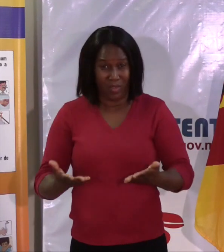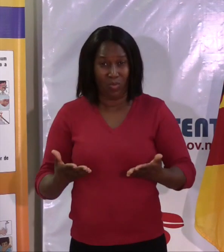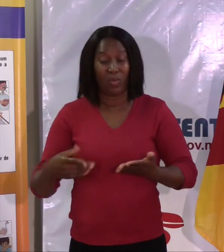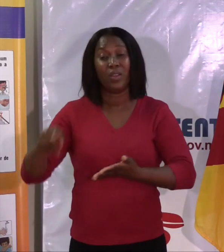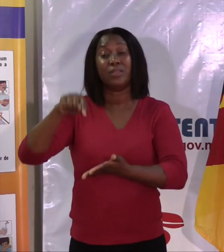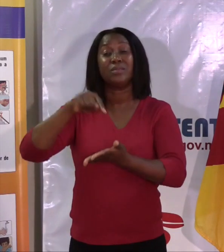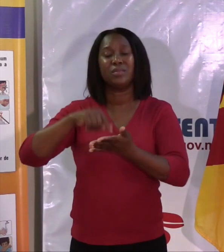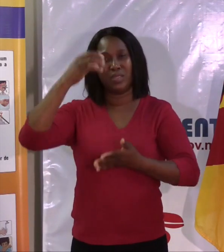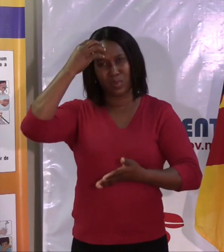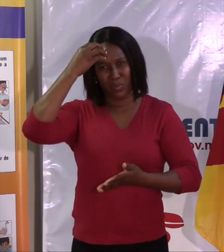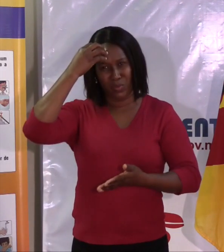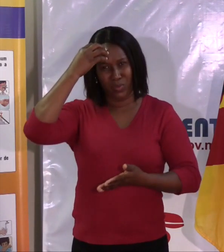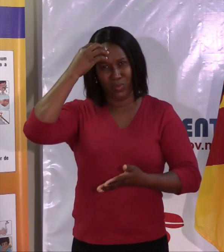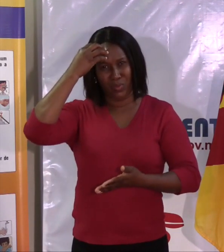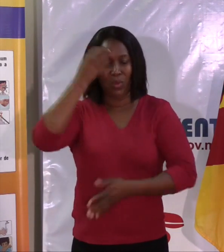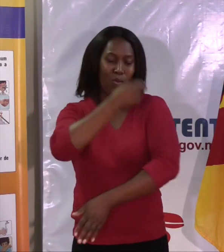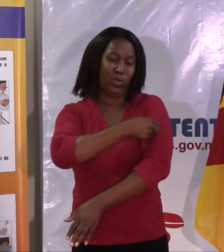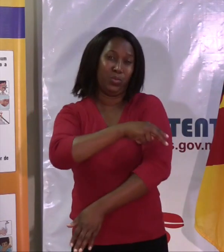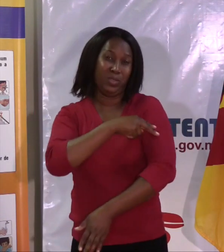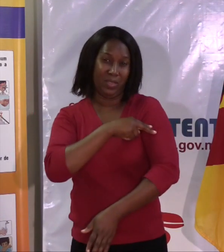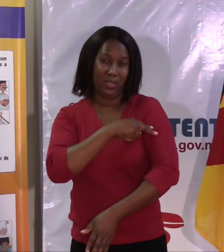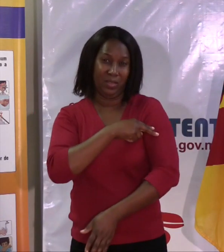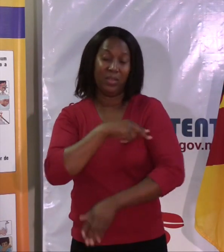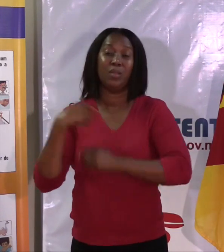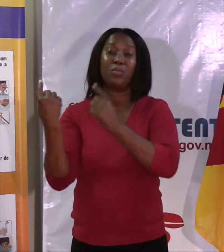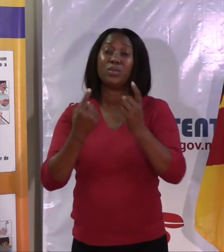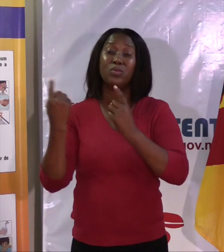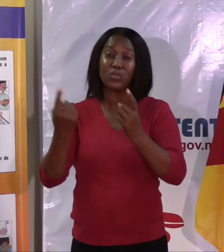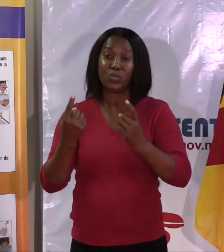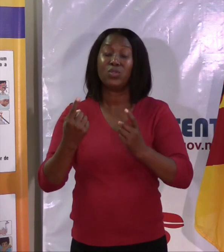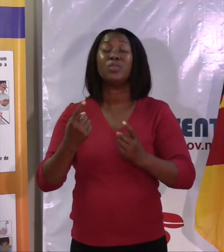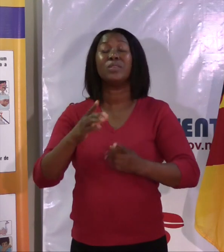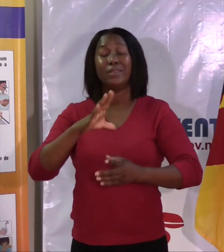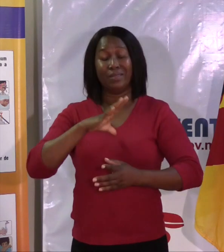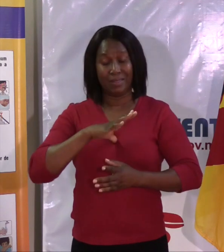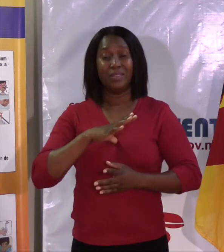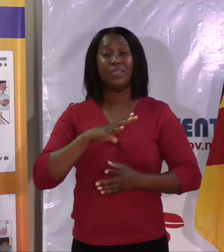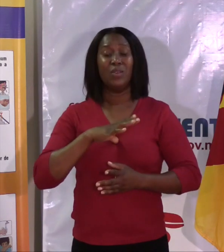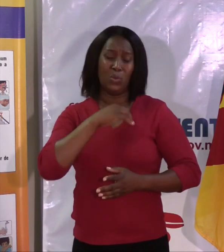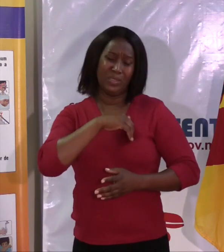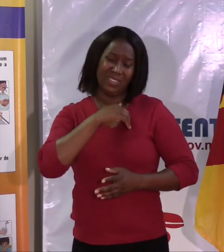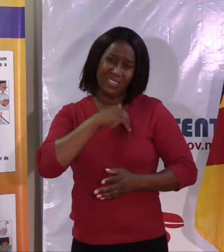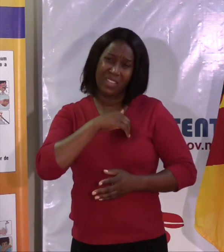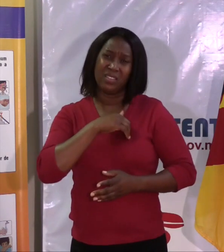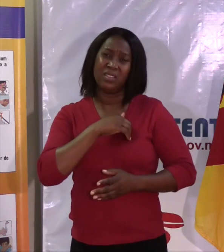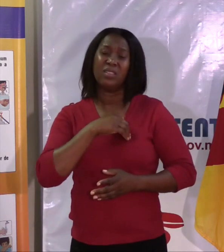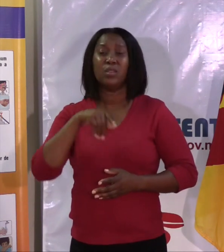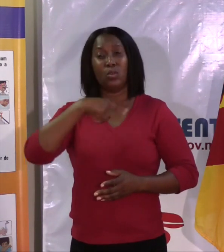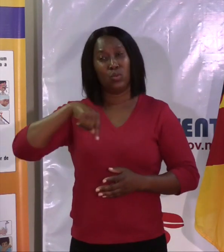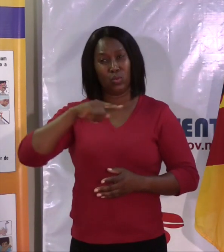de Maputo, a nossa unidade sanitária de referência para os casos de alguém que, porventura, nós louvamos essas situações em que o cidadão não foi